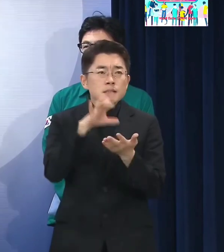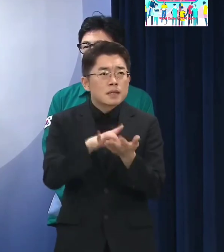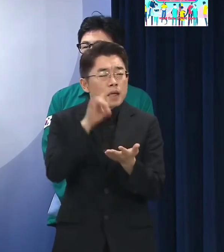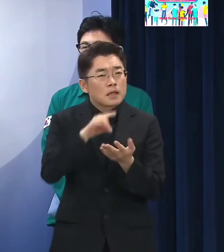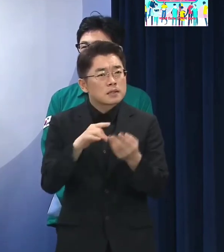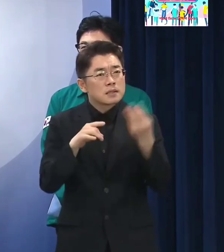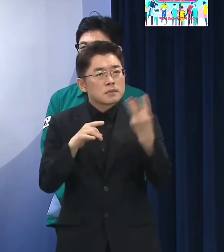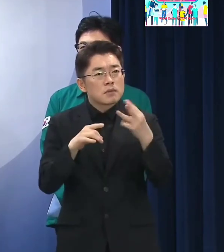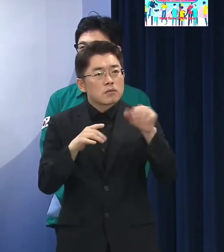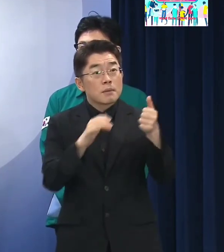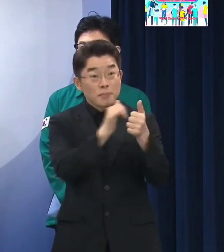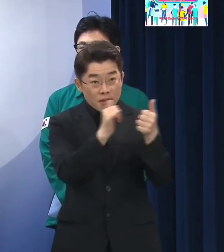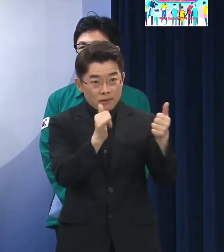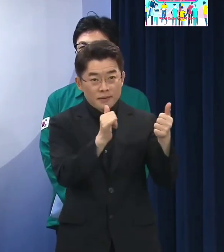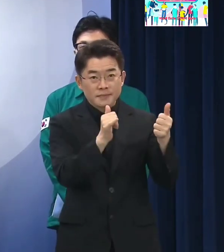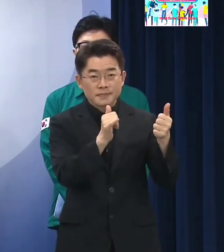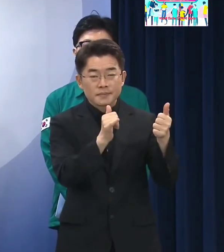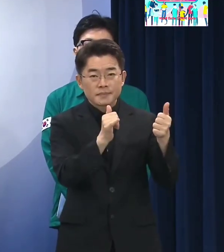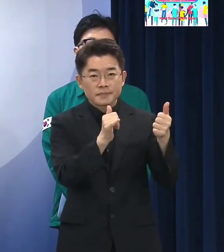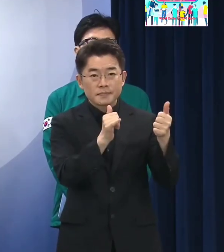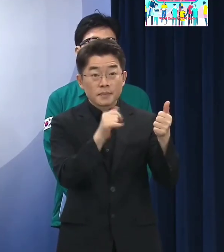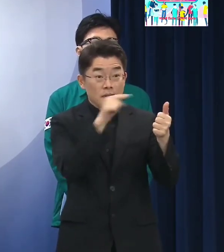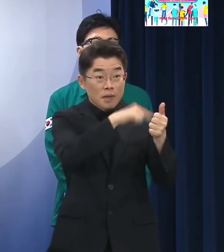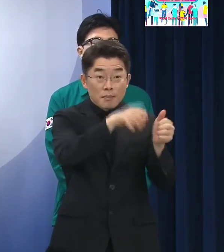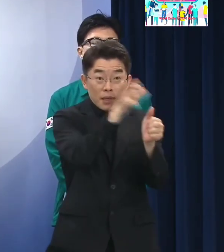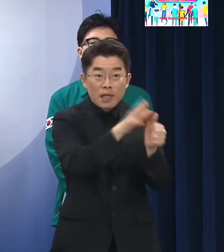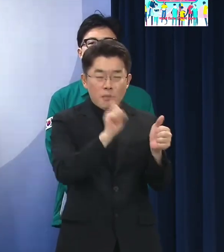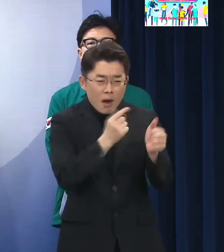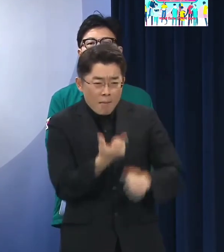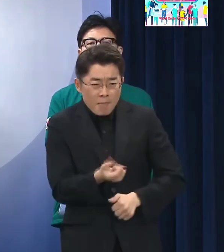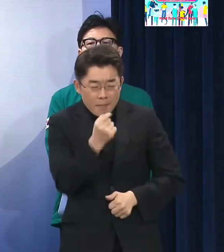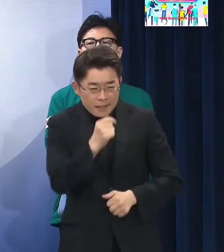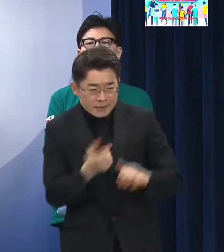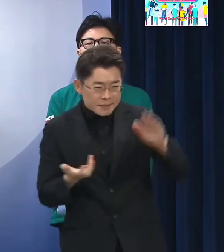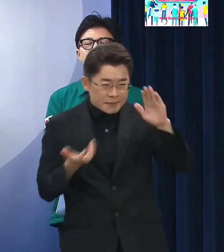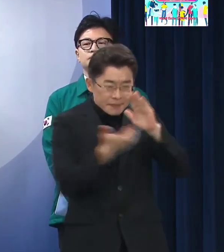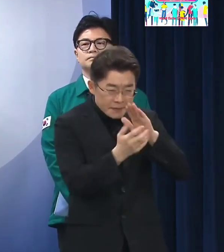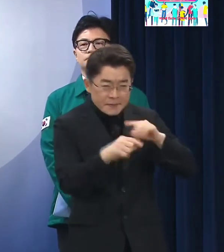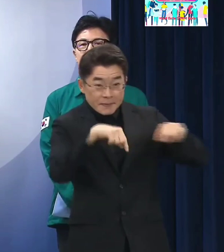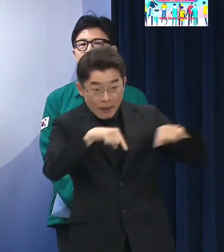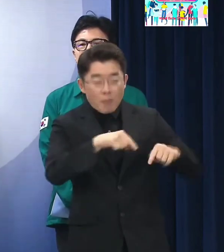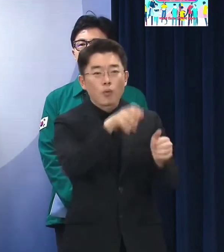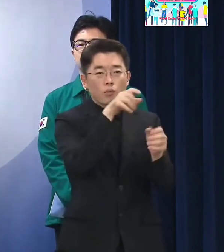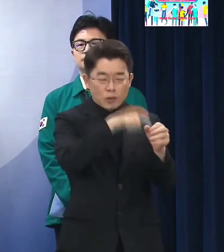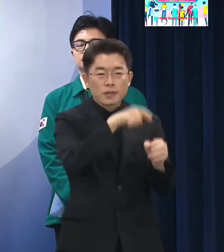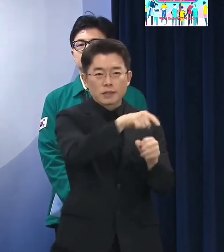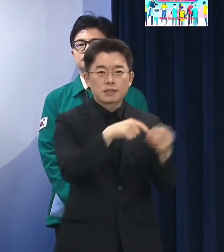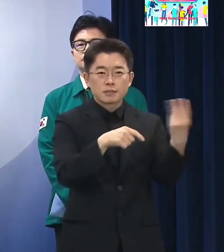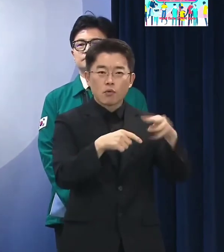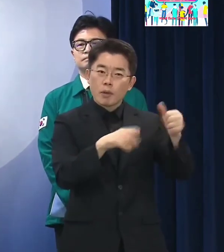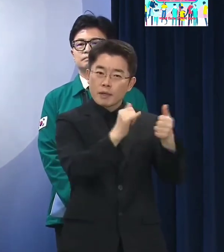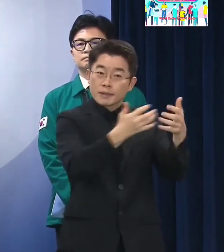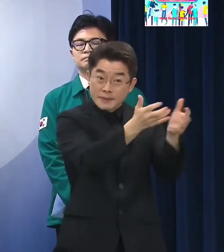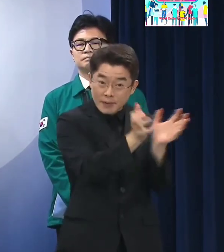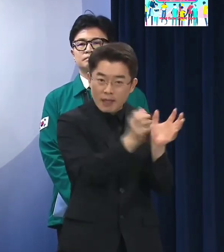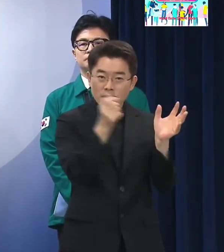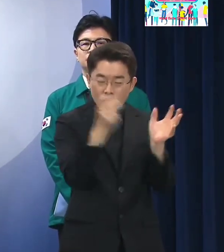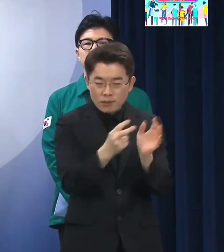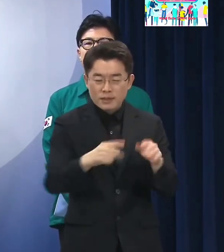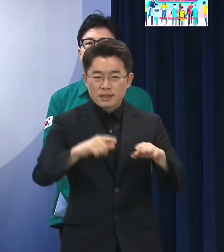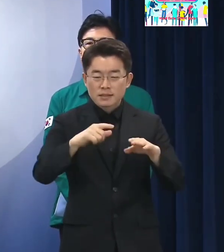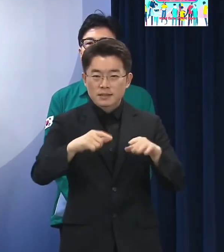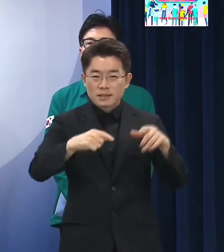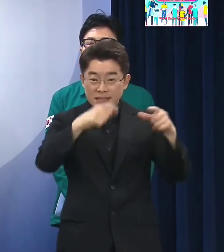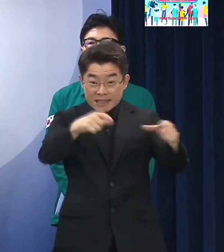한 3,500 정도 그다음에 주요 대도시 거점 개념의 기존의 방범순찰대에 가까운 그런